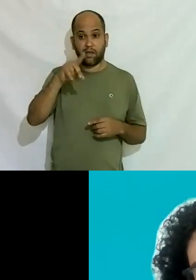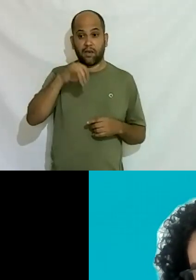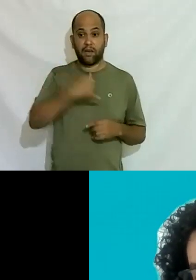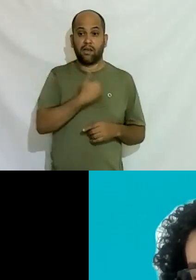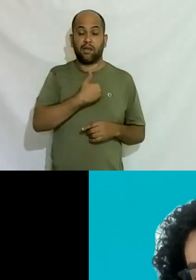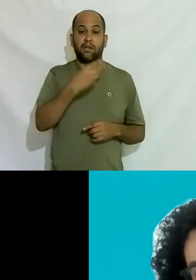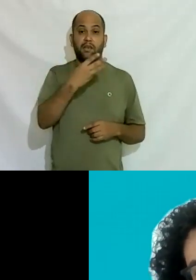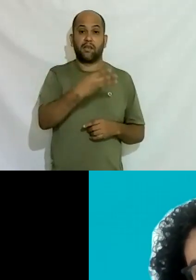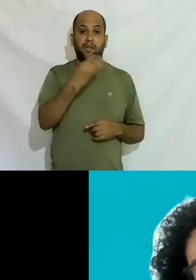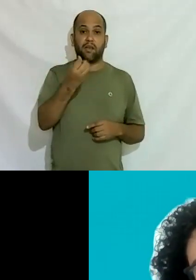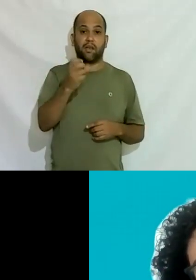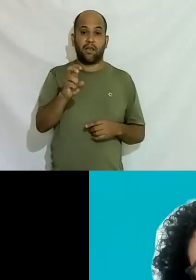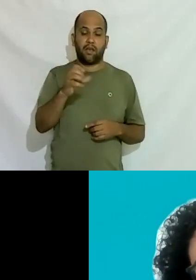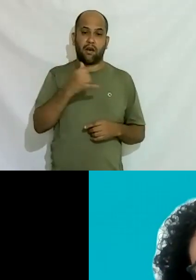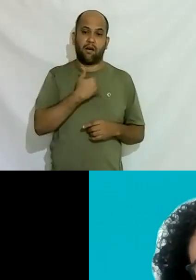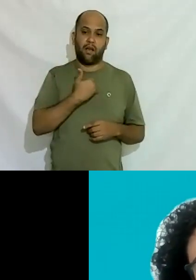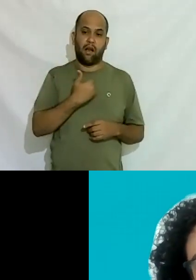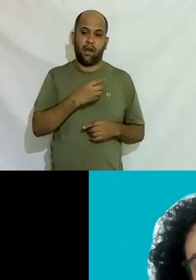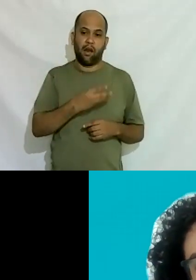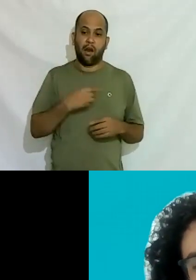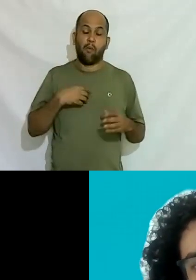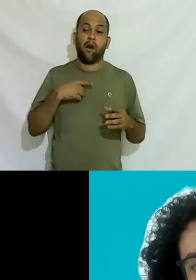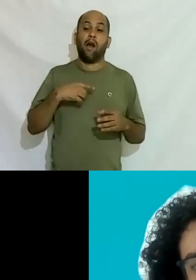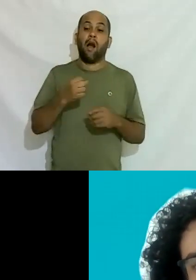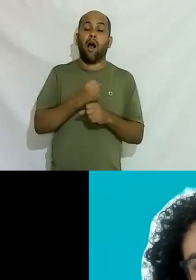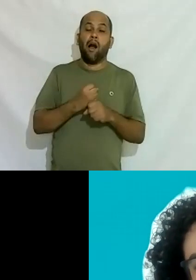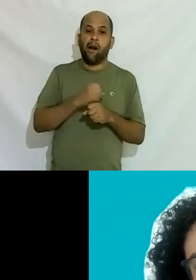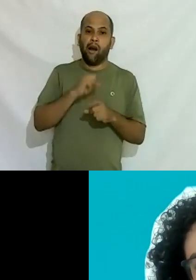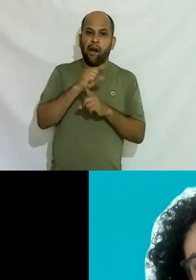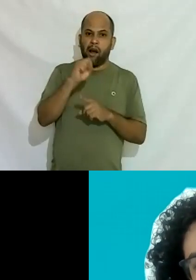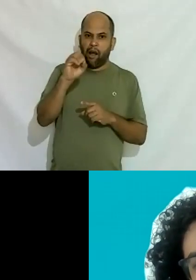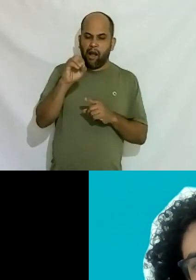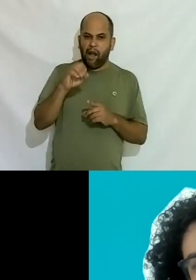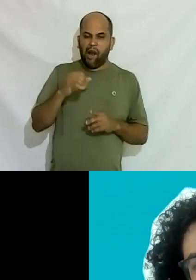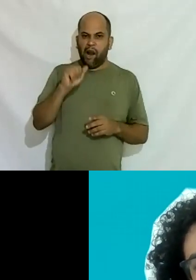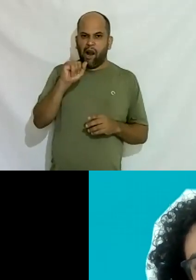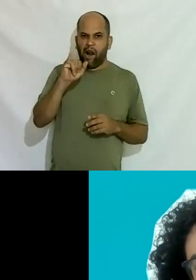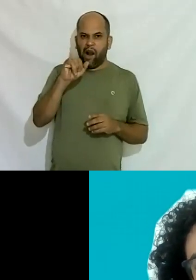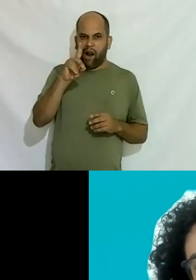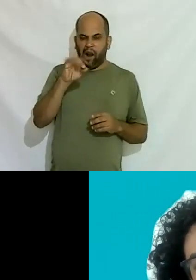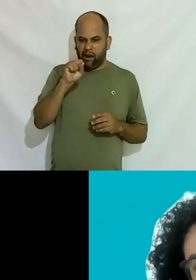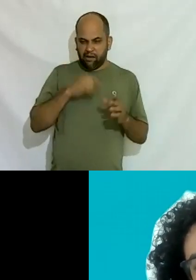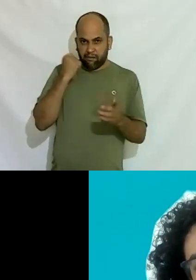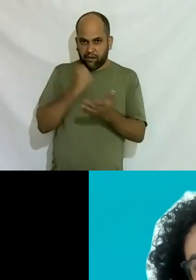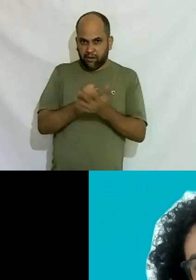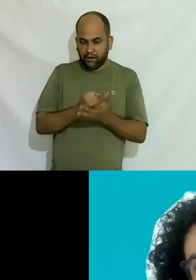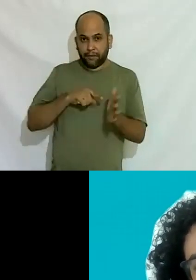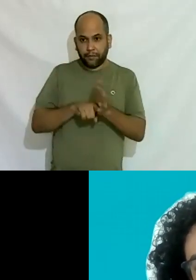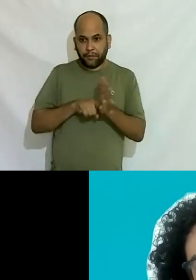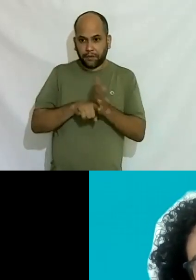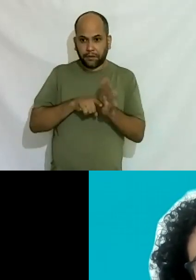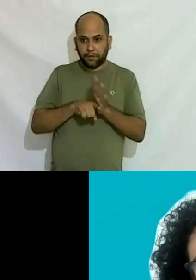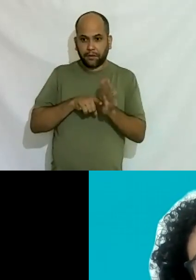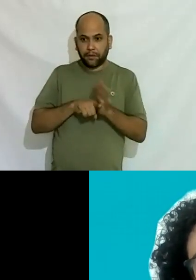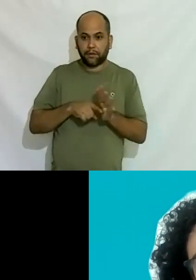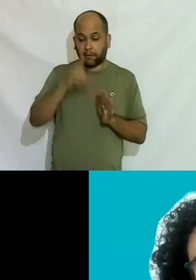durante os anos 80 com a AIDS matando foi feita uma pesquisa no no hospital das